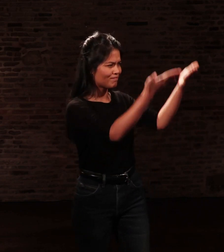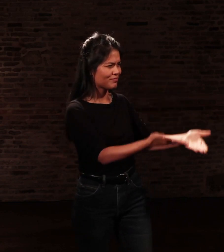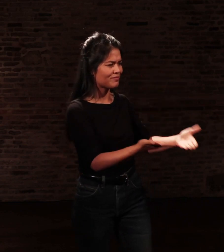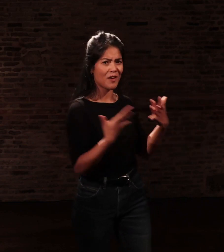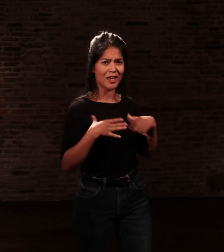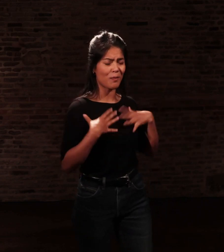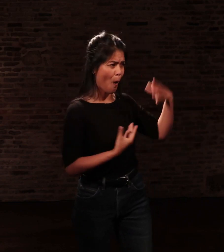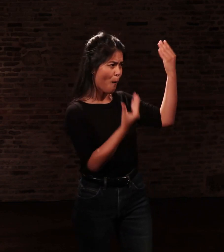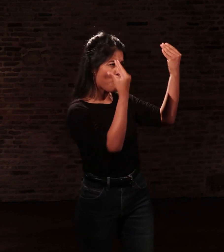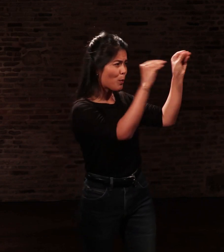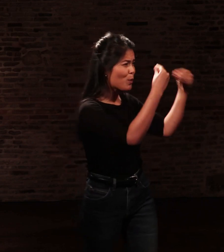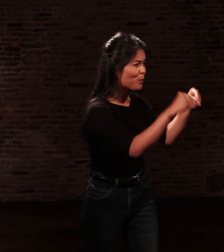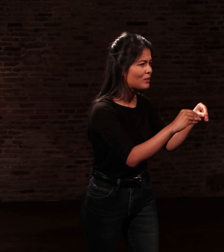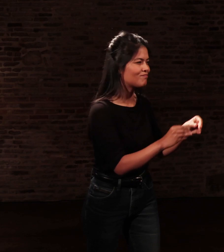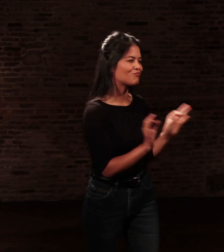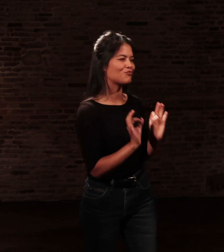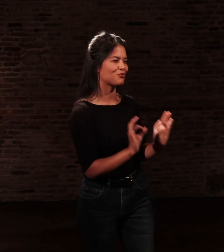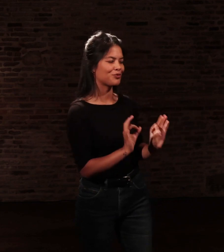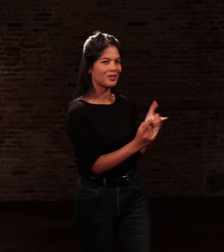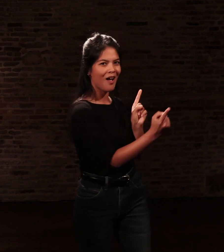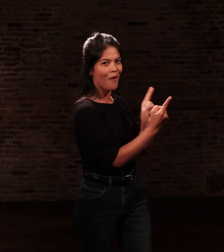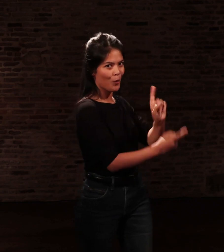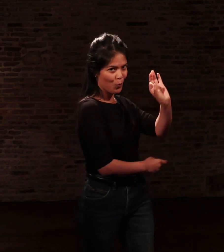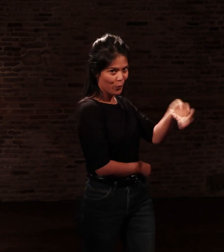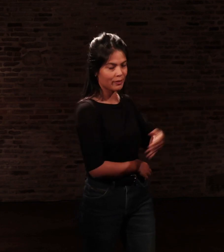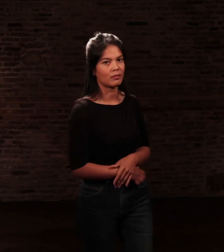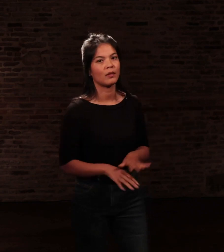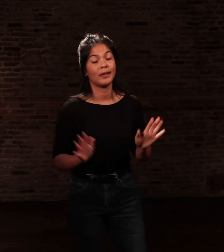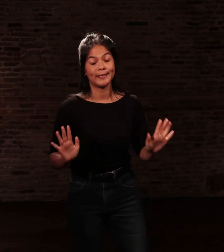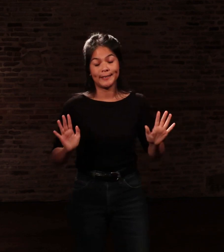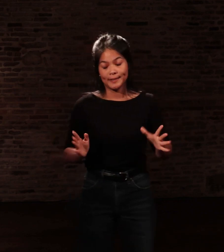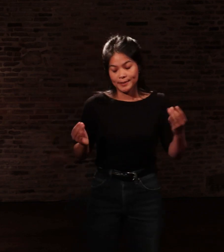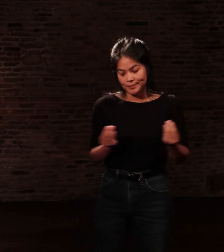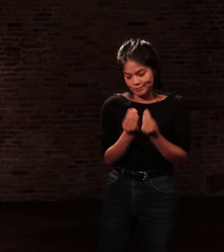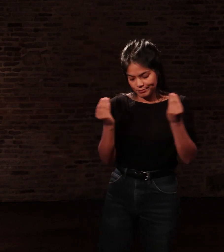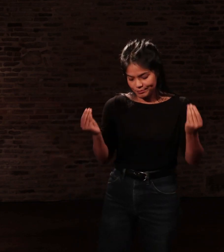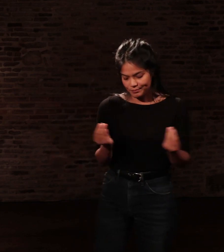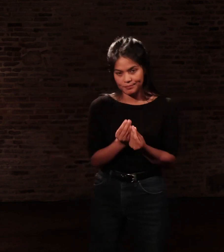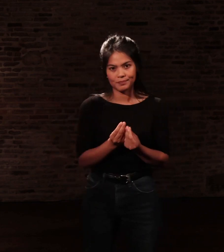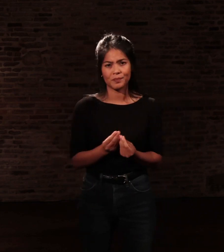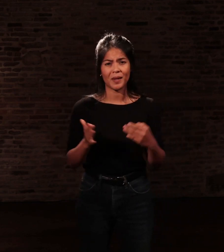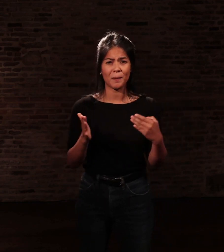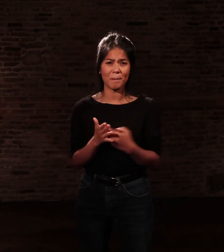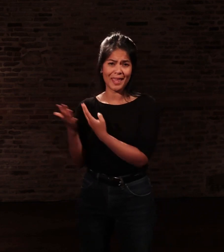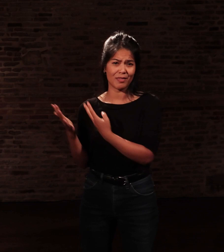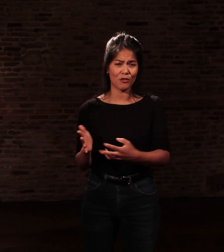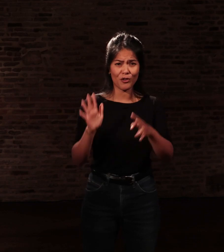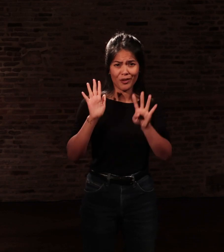Enfin, telle était ma résolution, mais en 1993, quand se posa le